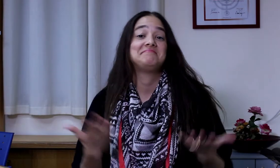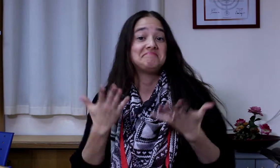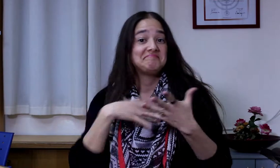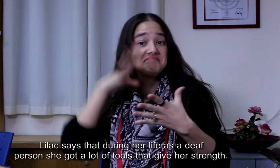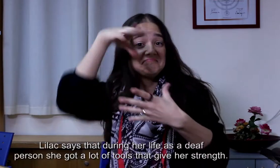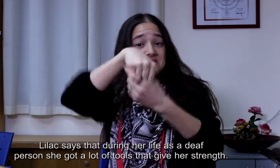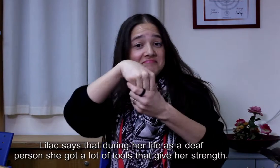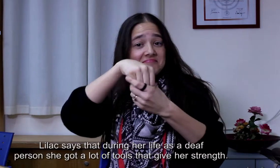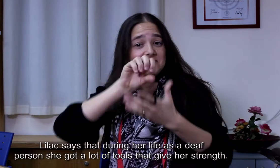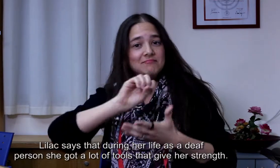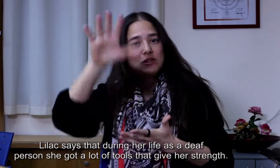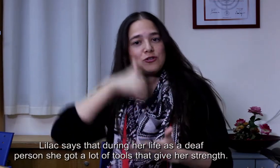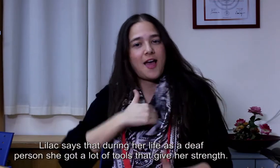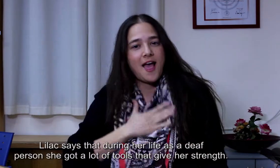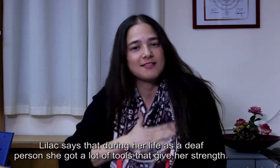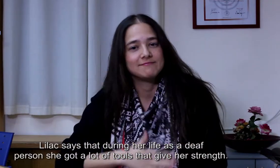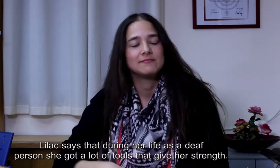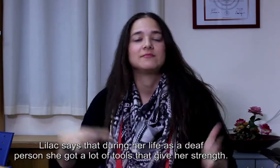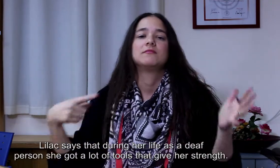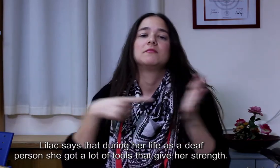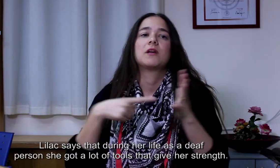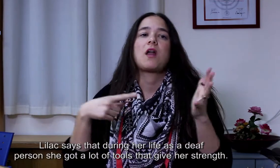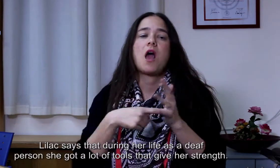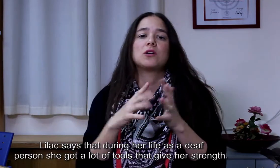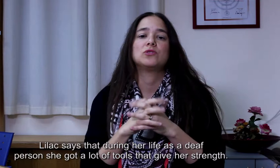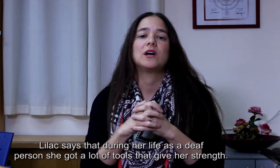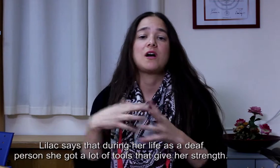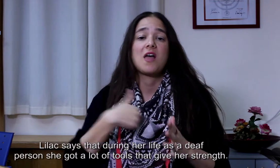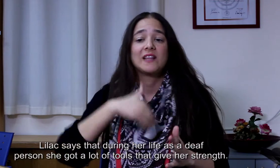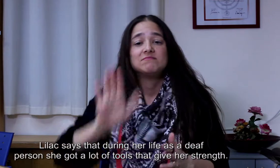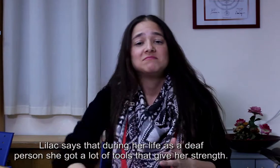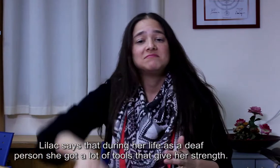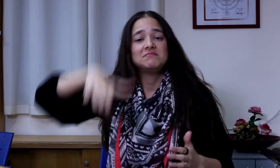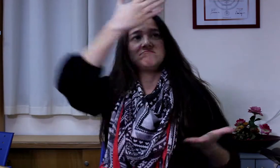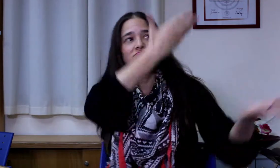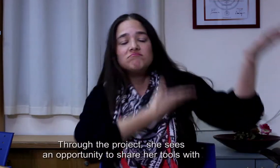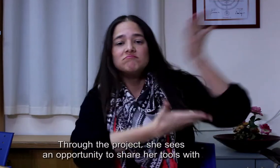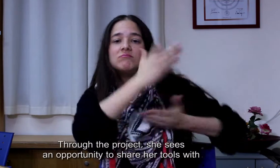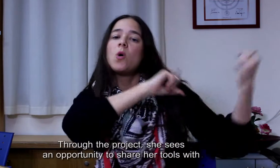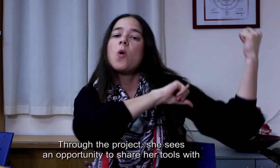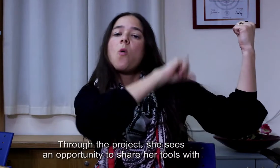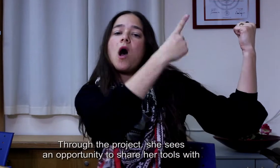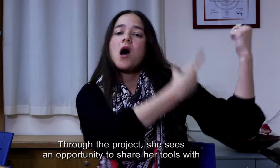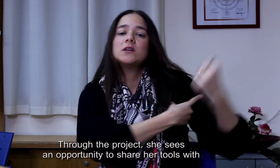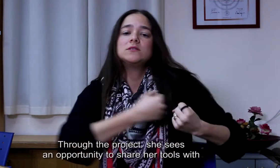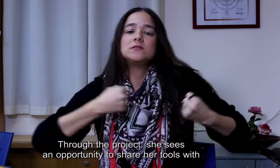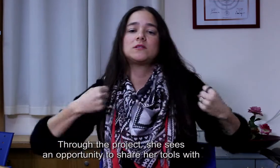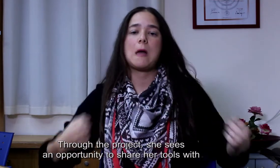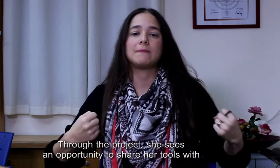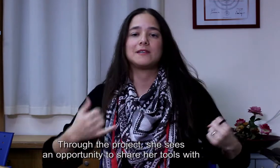לילח אומרת שבמהלך חייה ככבדת שמיעה היא קיבלה המון כלים שהצימו אותה דרך הפרויקט היא רואה הזדמנות לחלוק ולהפיץ